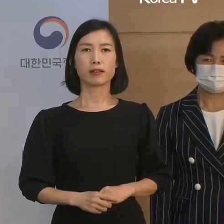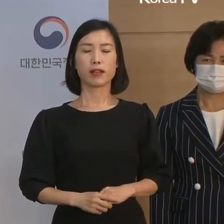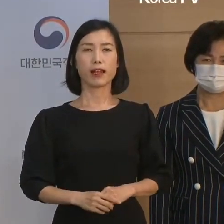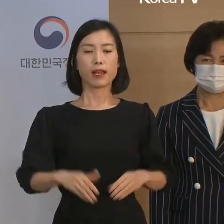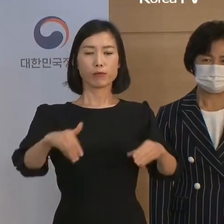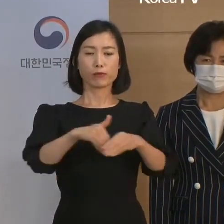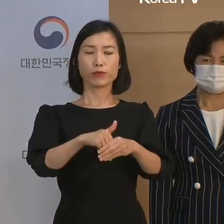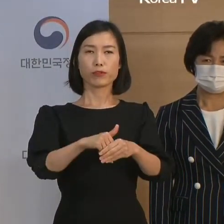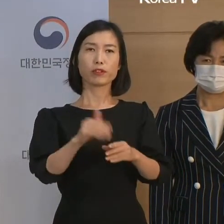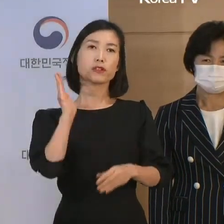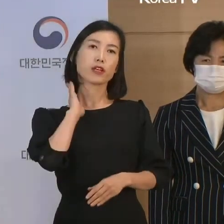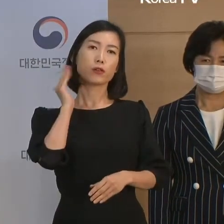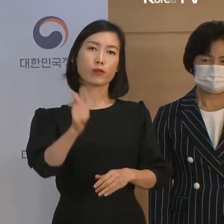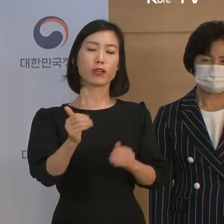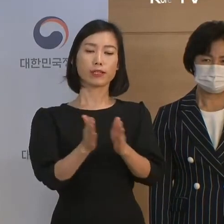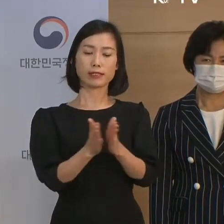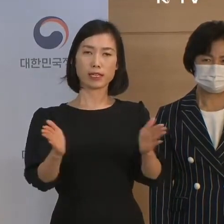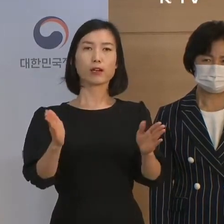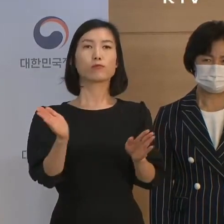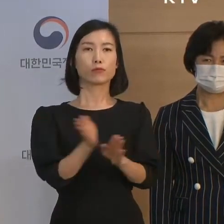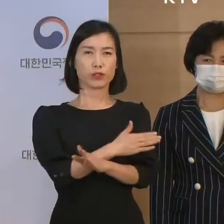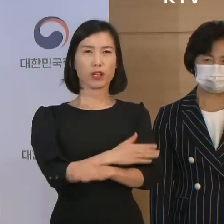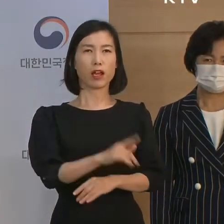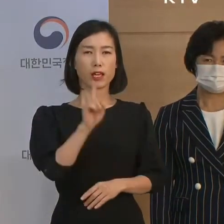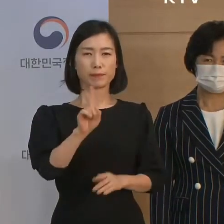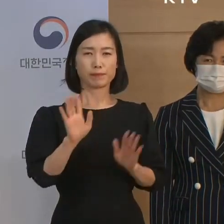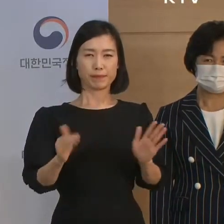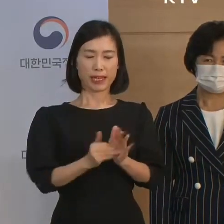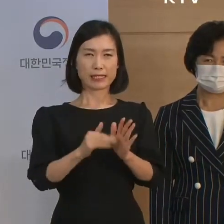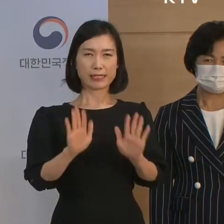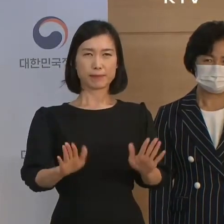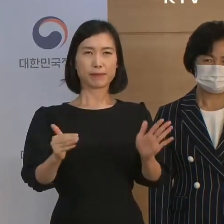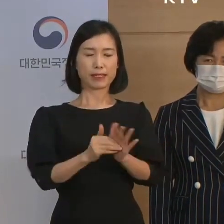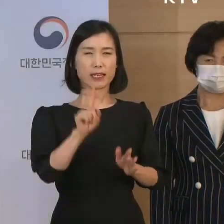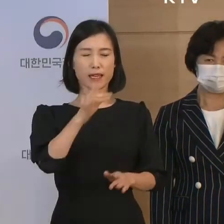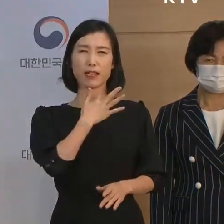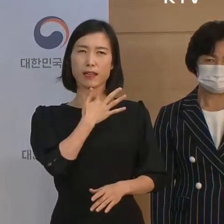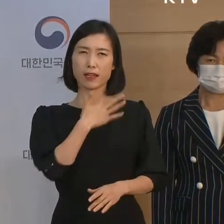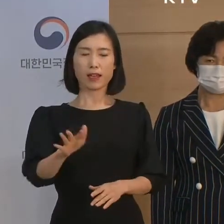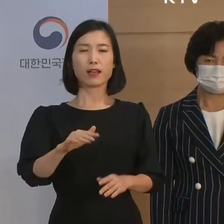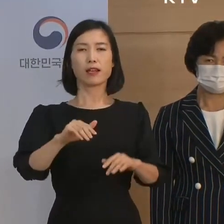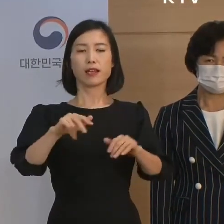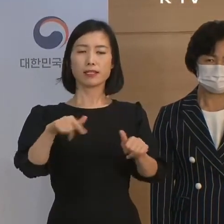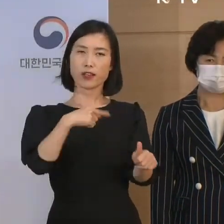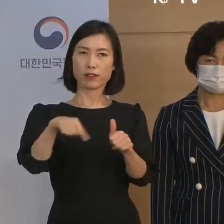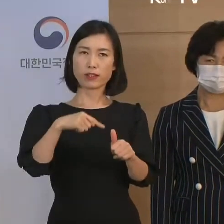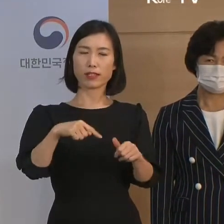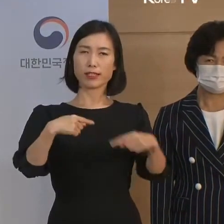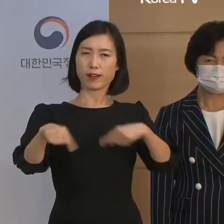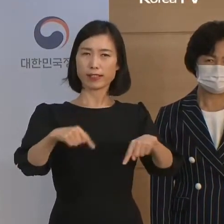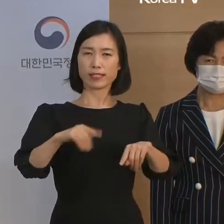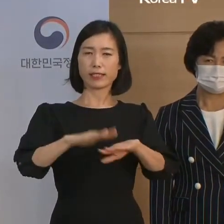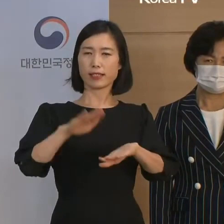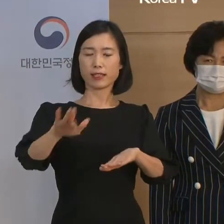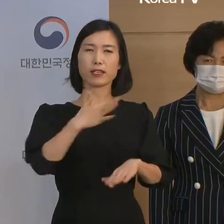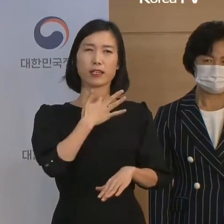문재인 정부 출범 이후 단 한 건의 정치 개입도 없었습니다.